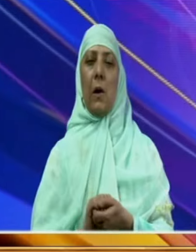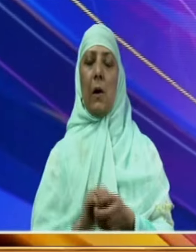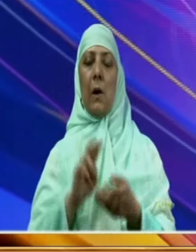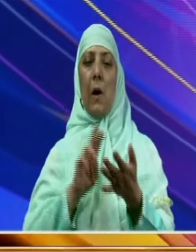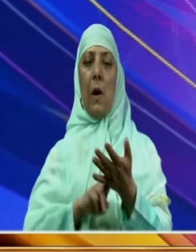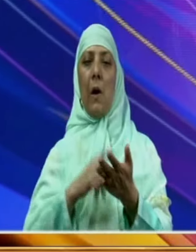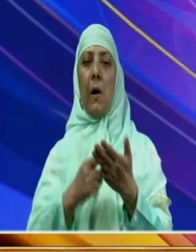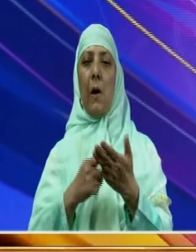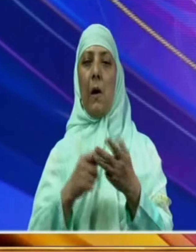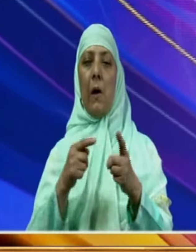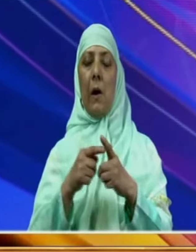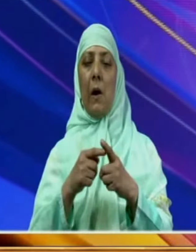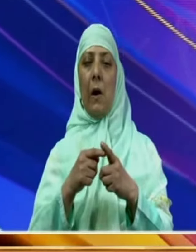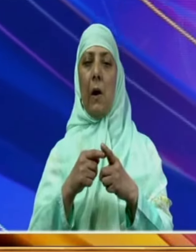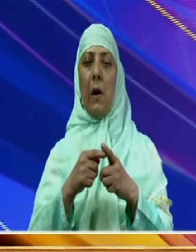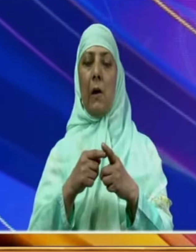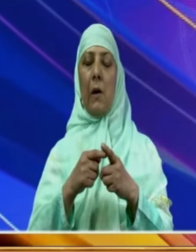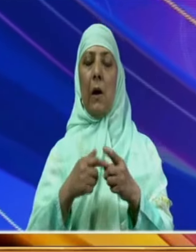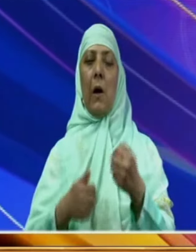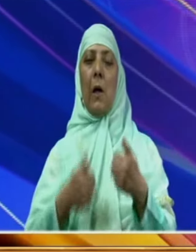نیٹ امتحان کے دوران